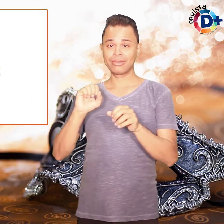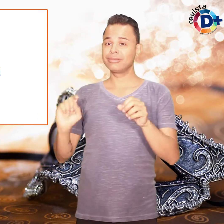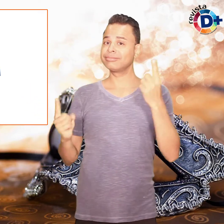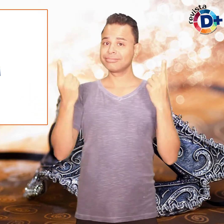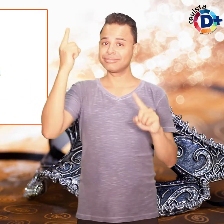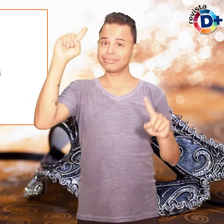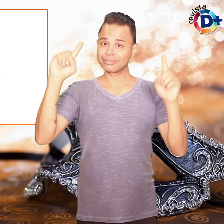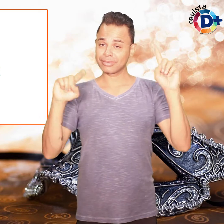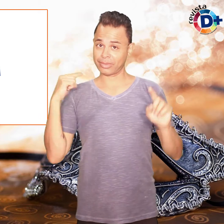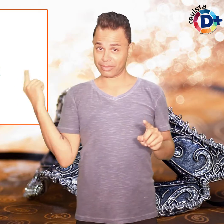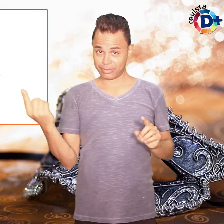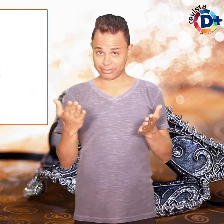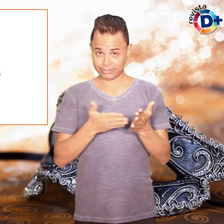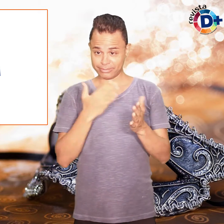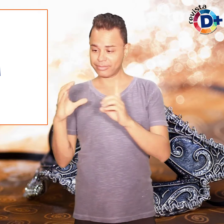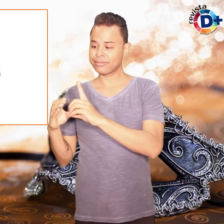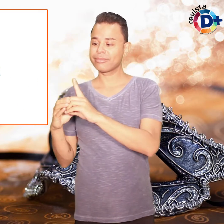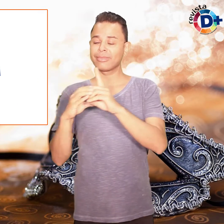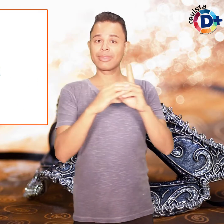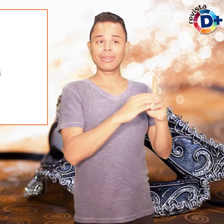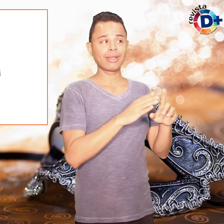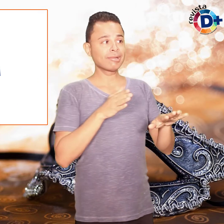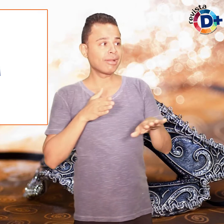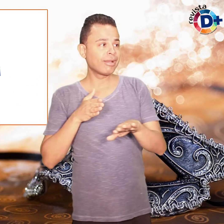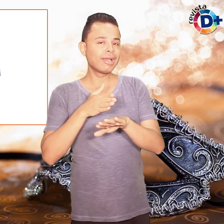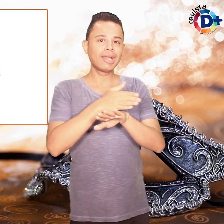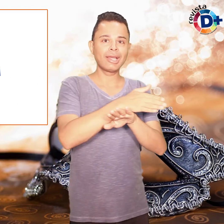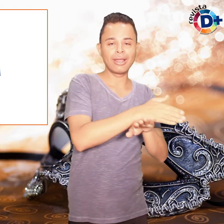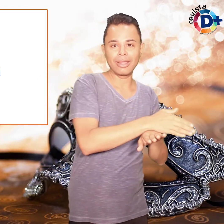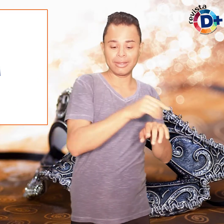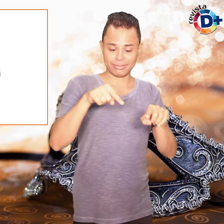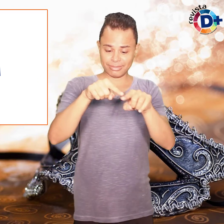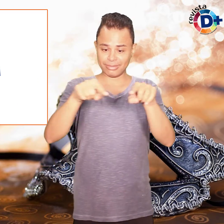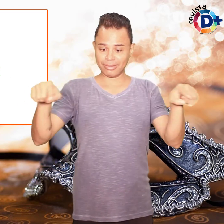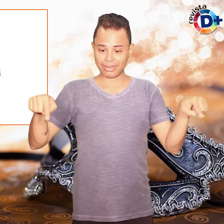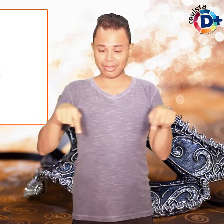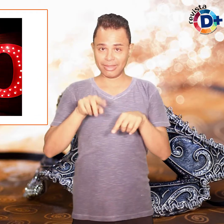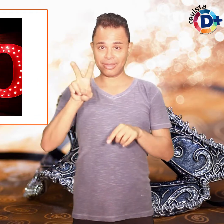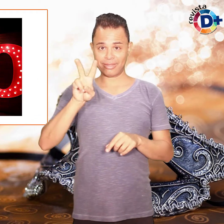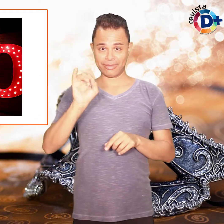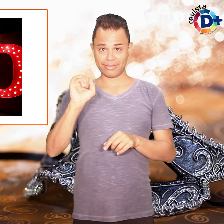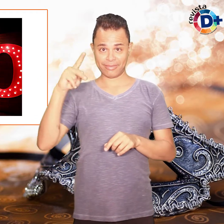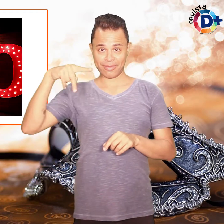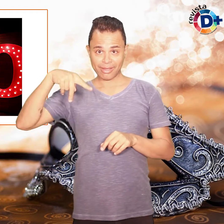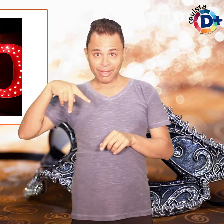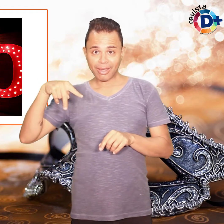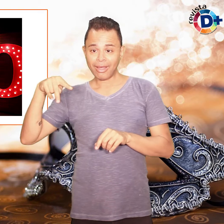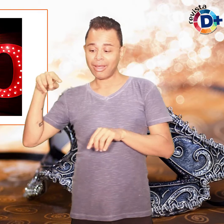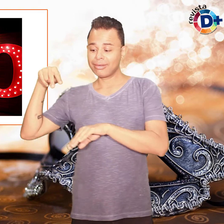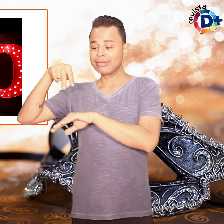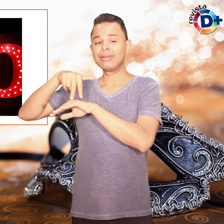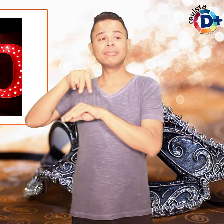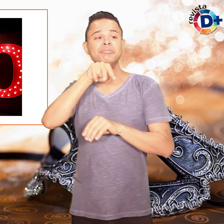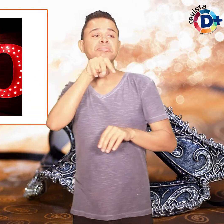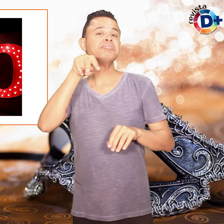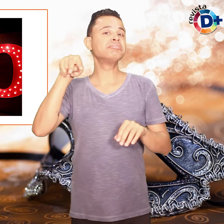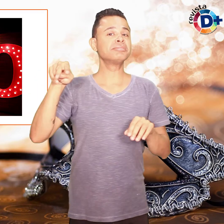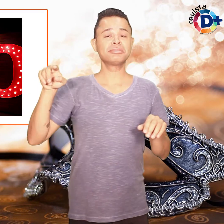revista The Mais esteve no camarote mais cobiçado do Carnaval 2018, que pela primeira